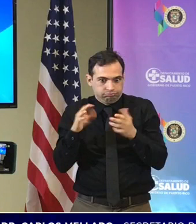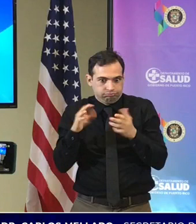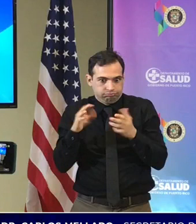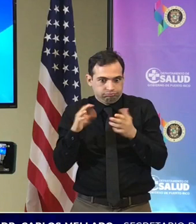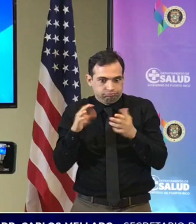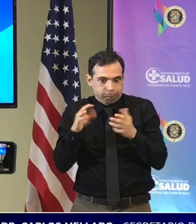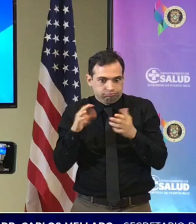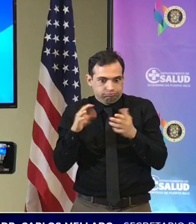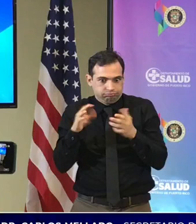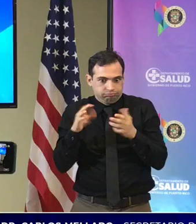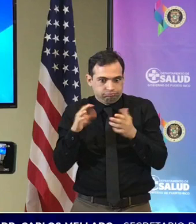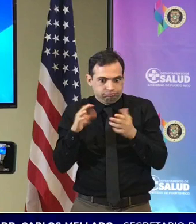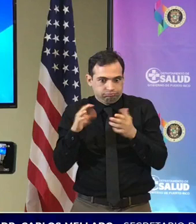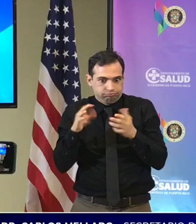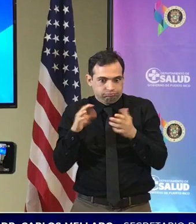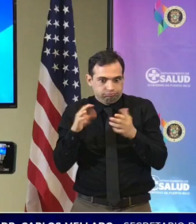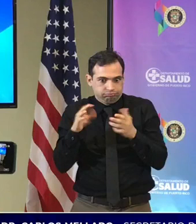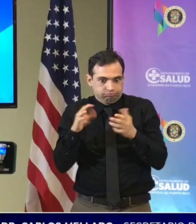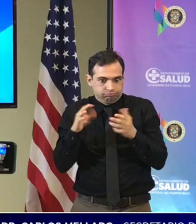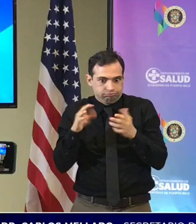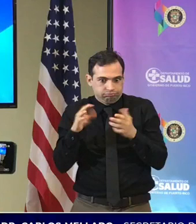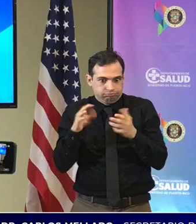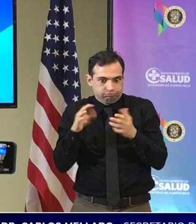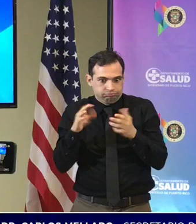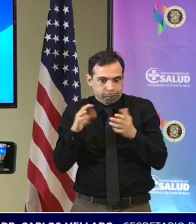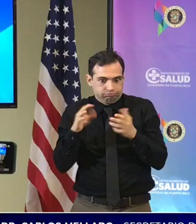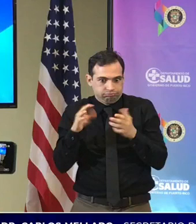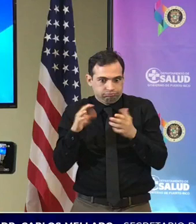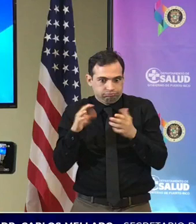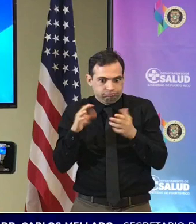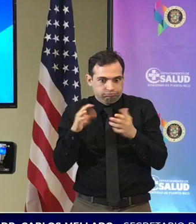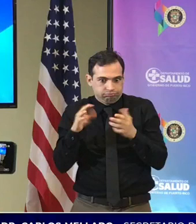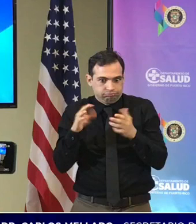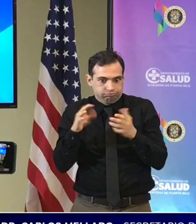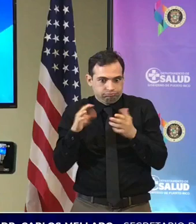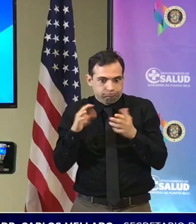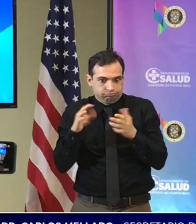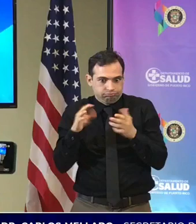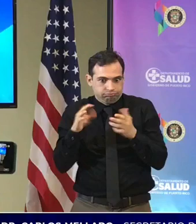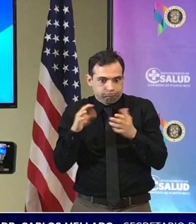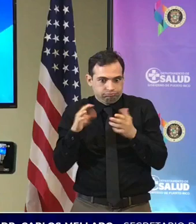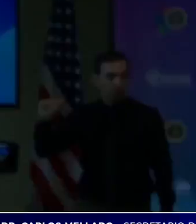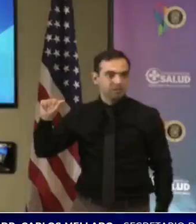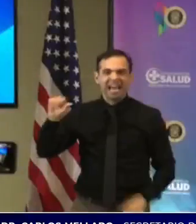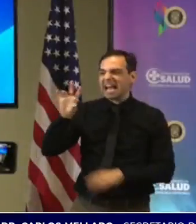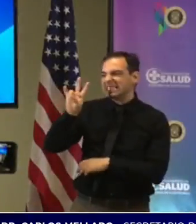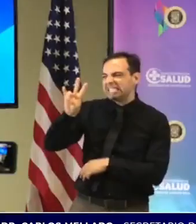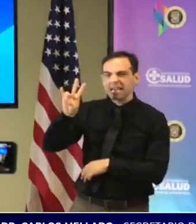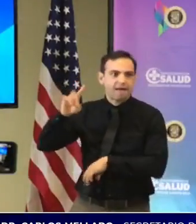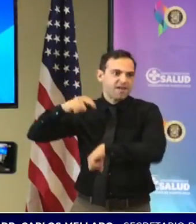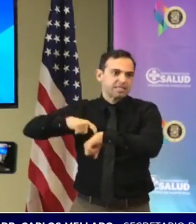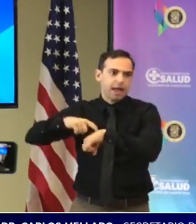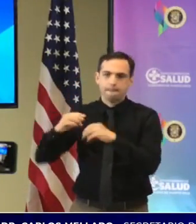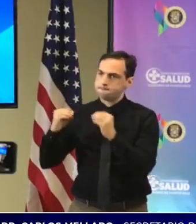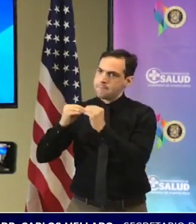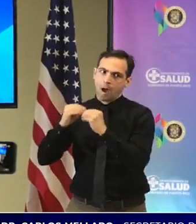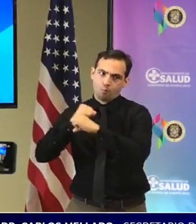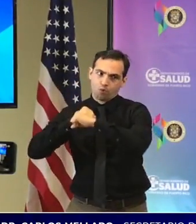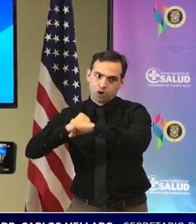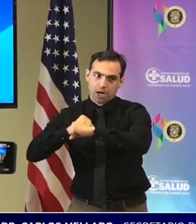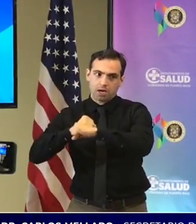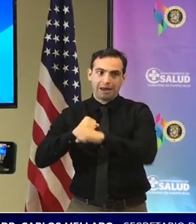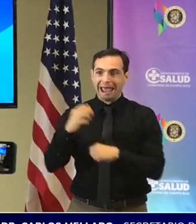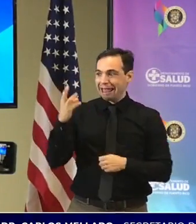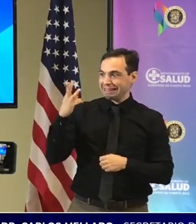severidad yo te podía decir antes que con Delta pues la vacuna protegía 7 veces más protegía 22 veces más de muerte y